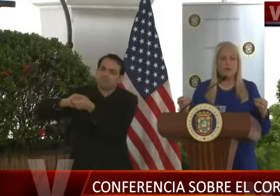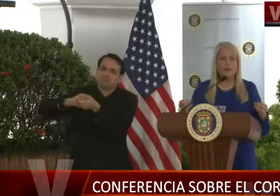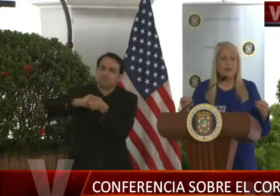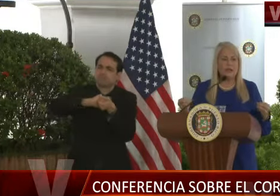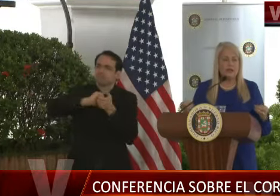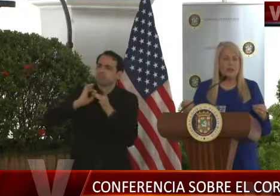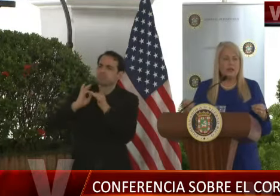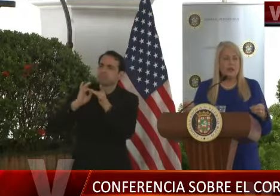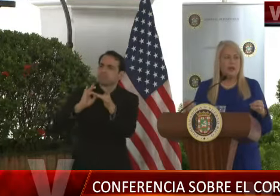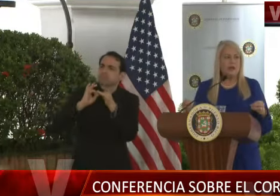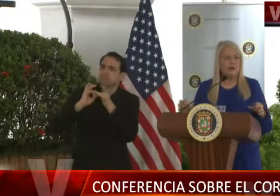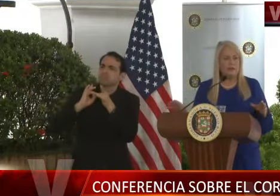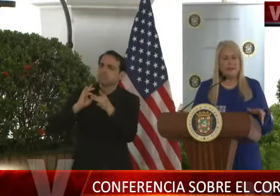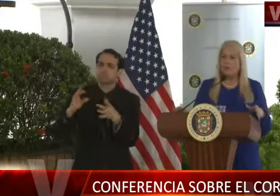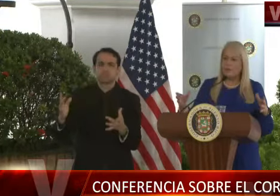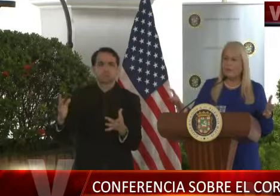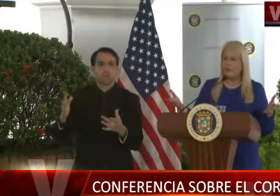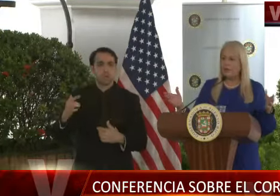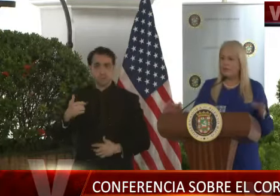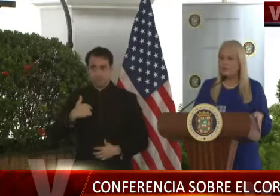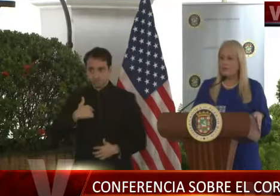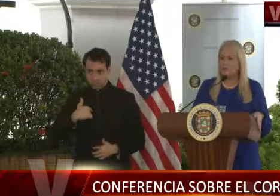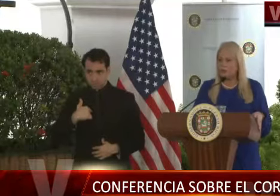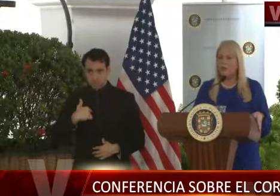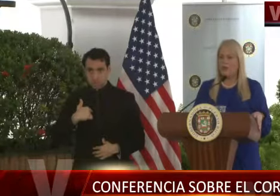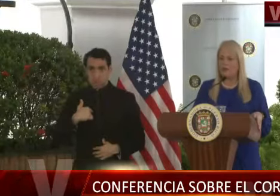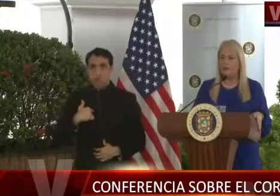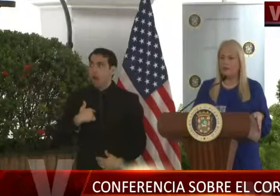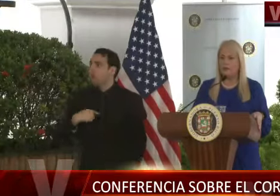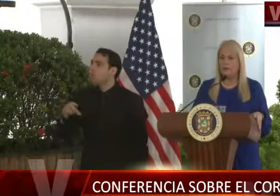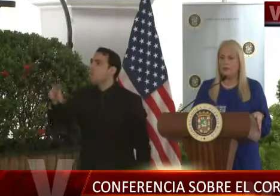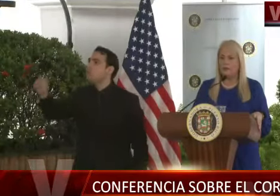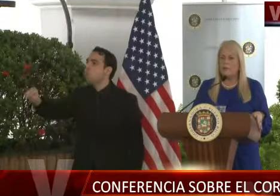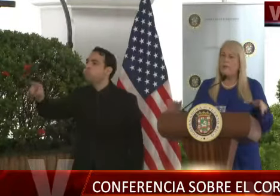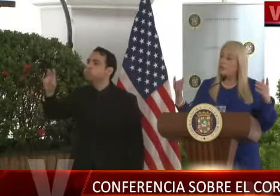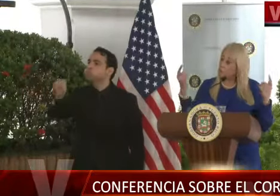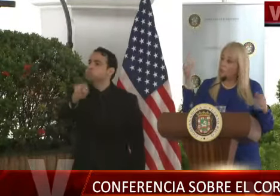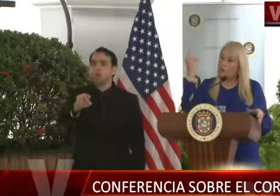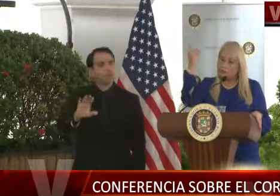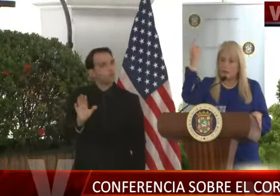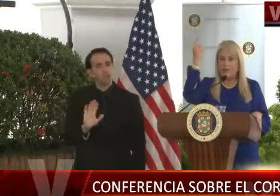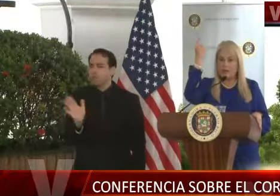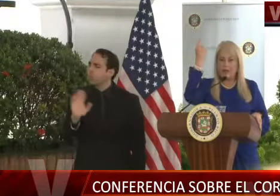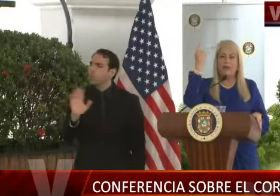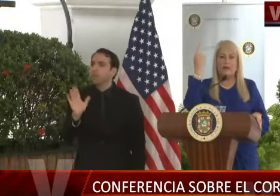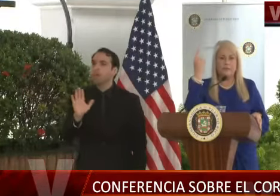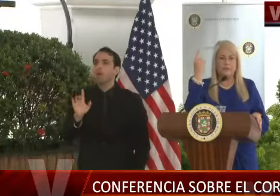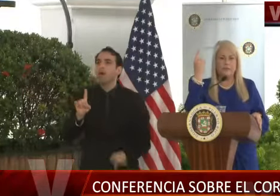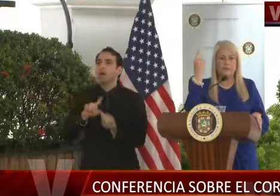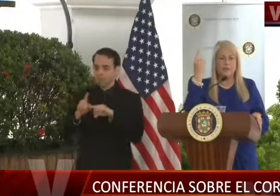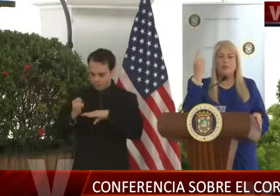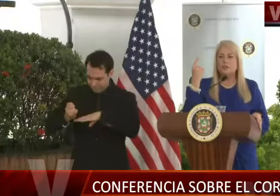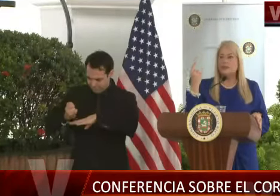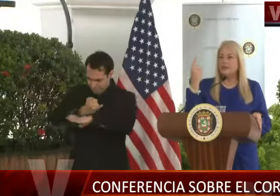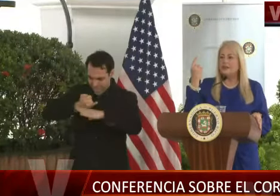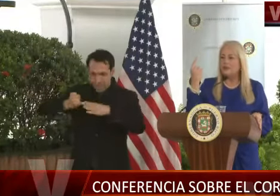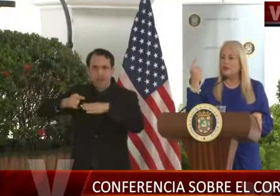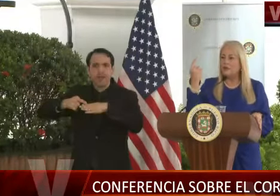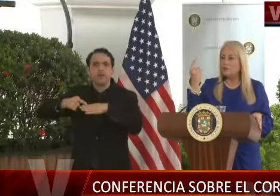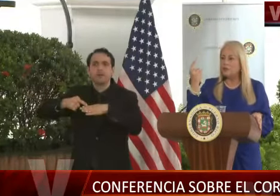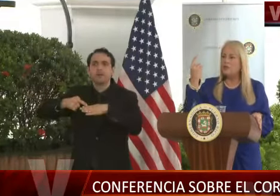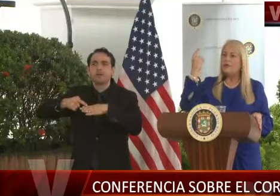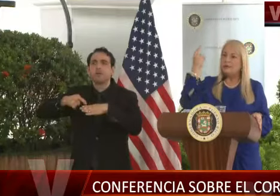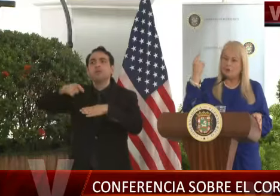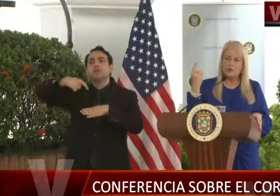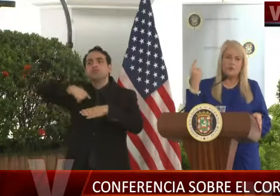Yo no estoy aquí de ninguna manera diciendo que no lo hagan. Pero somos una isla. Y yo tengo que